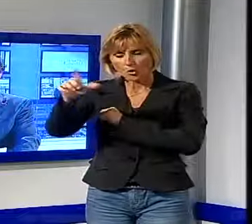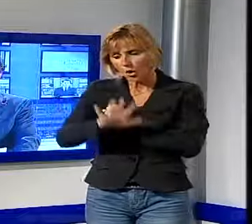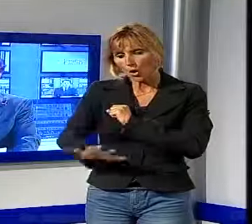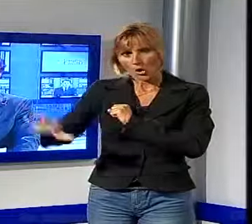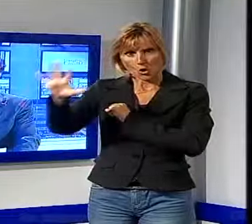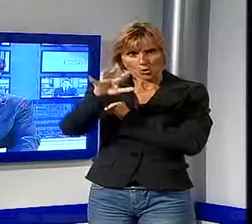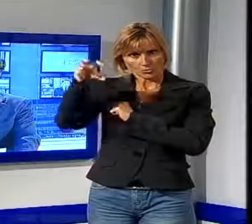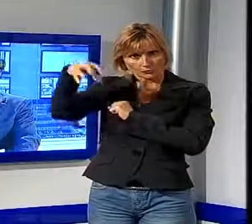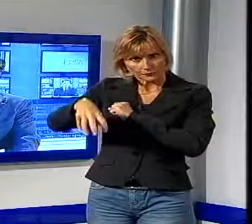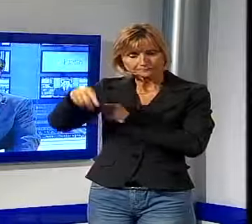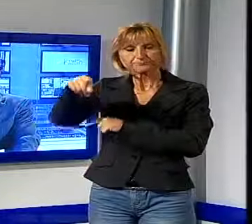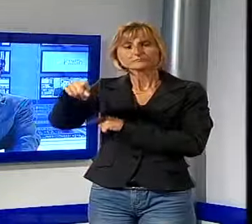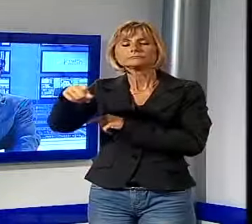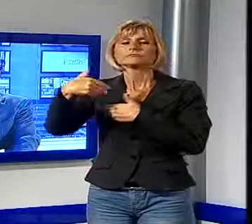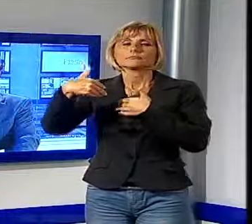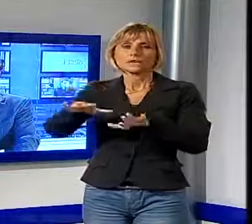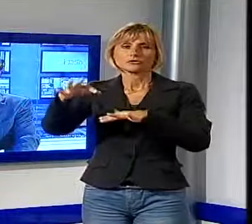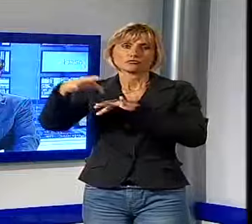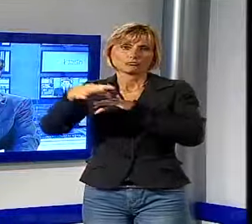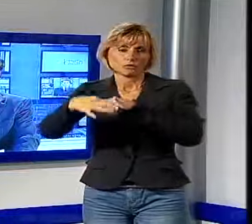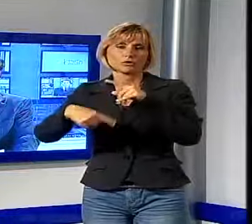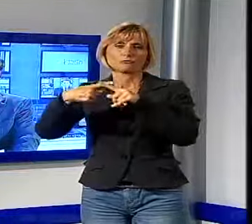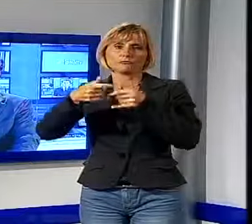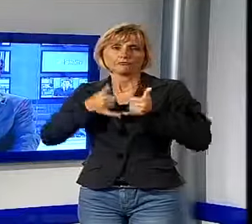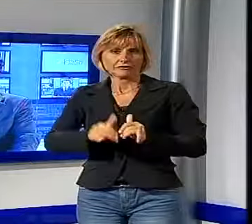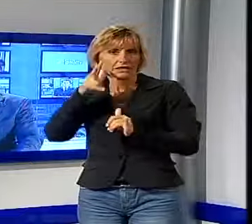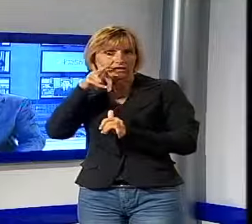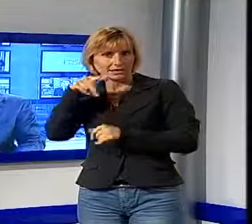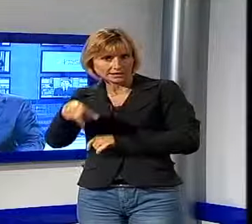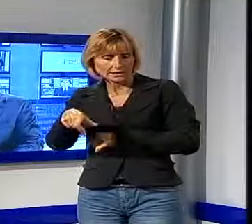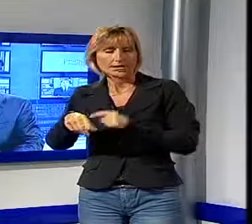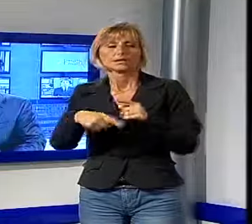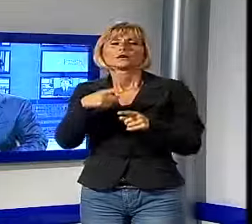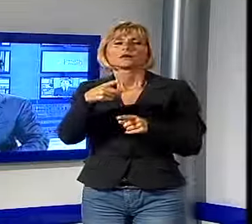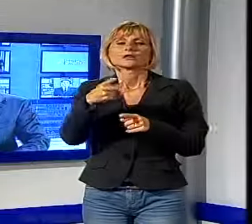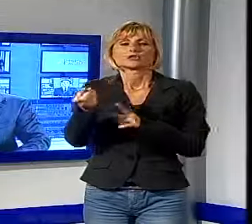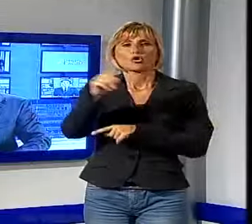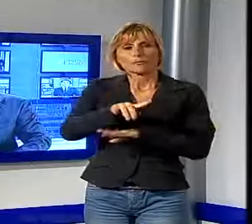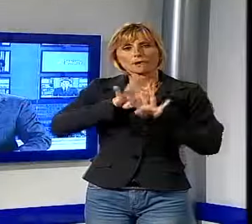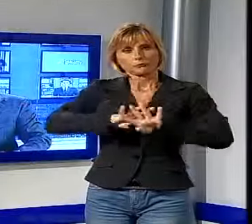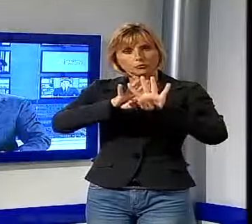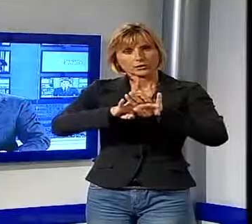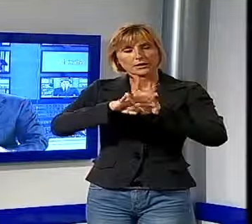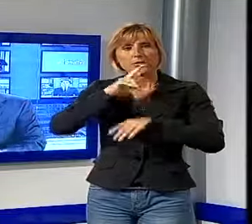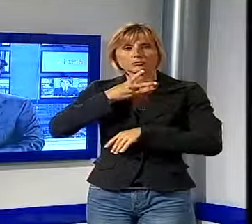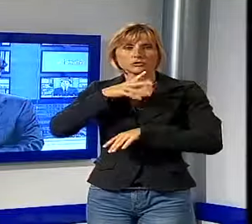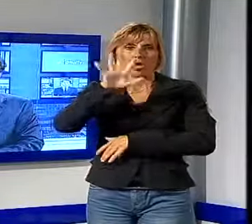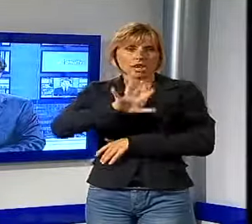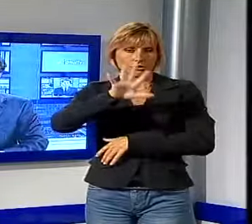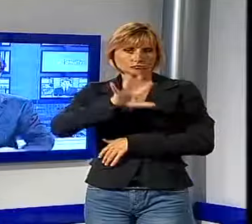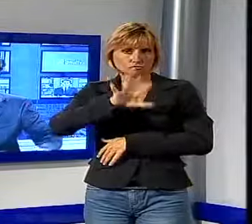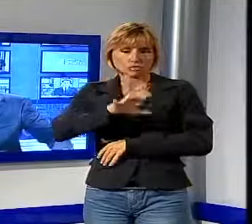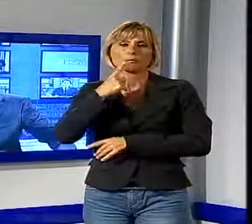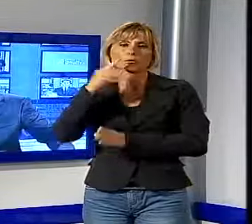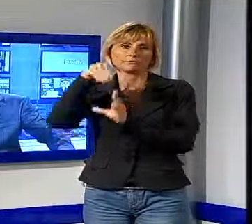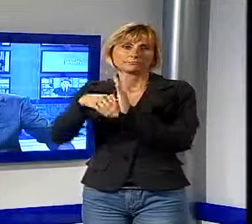frazione. Lascia la moglie e le figlie. Il funerale si svolgerà domani alle ore 17 nella parrocchia